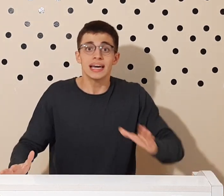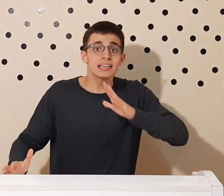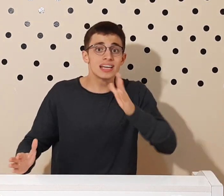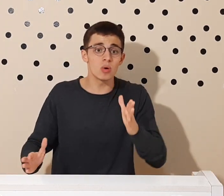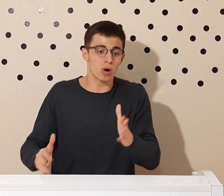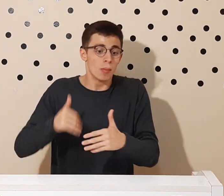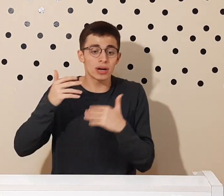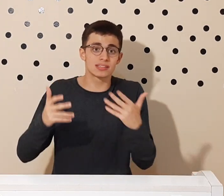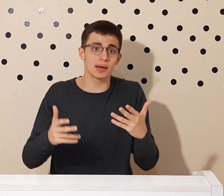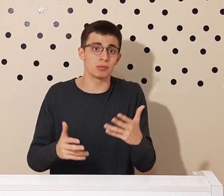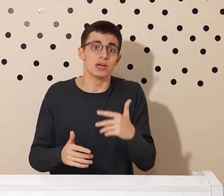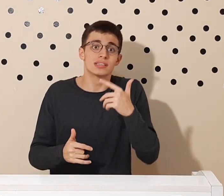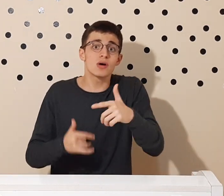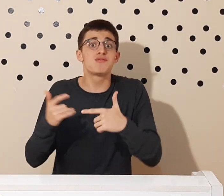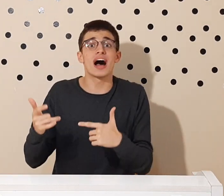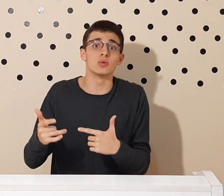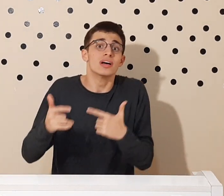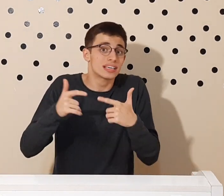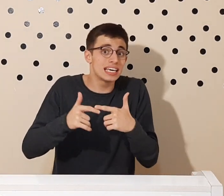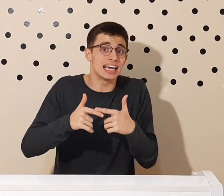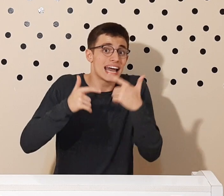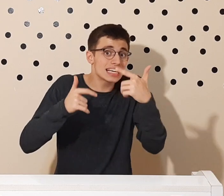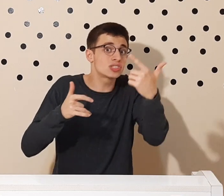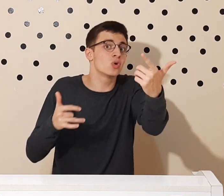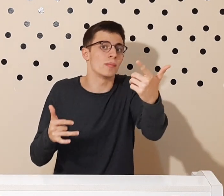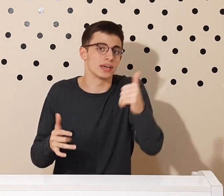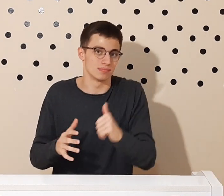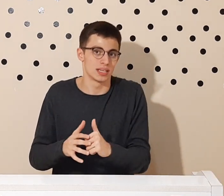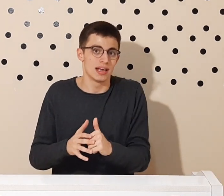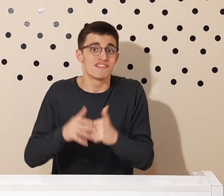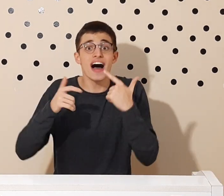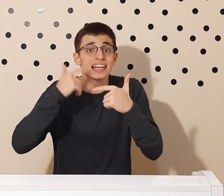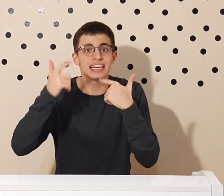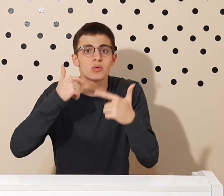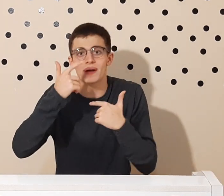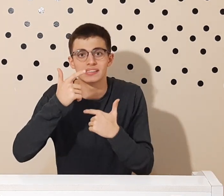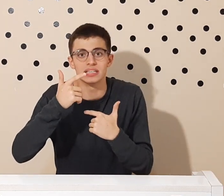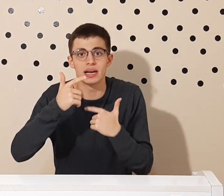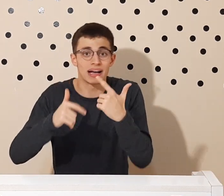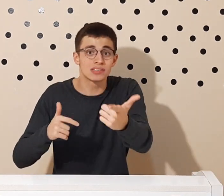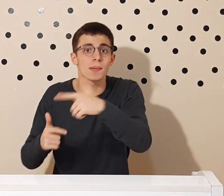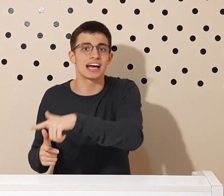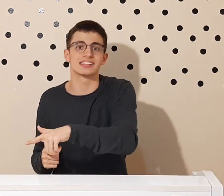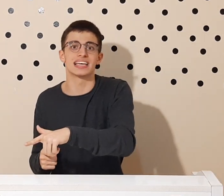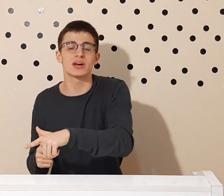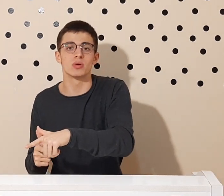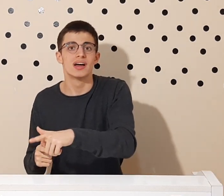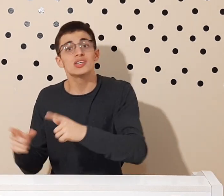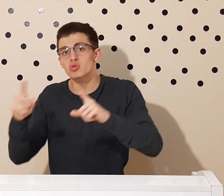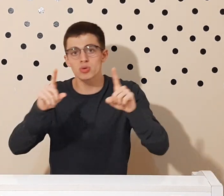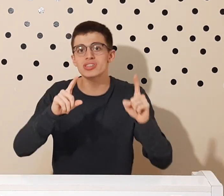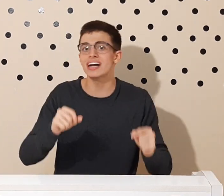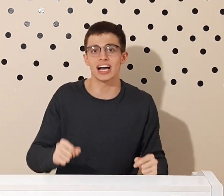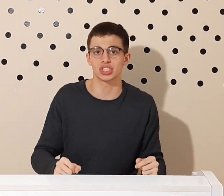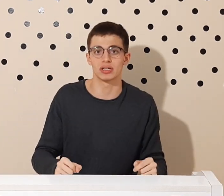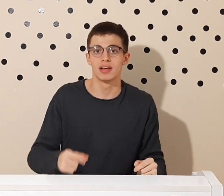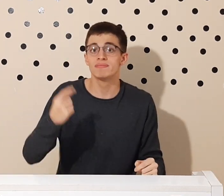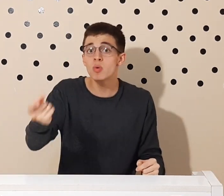Então, por exemplo, se eu falo que esse homem fala a língua brasileira, mas não é brasileiro, isso não se encaixa. Não